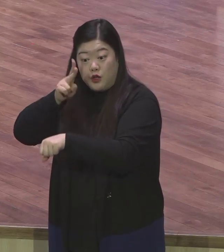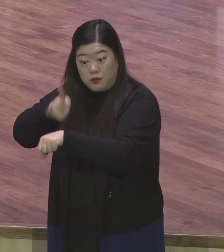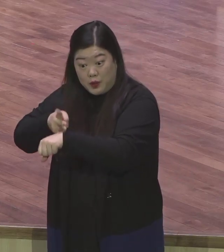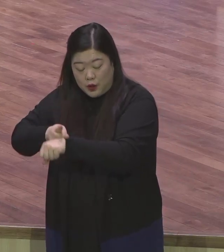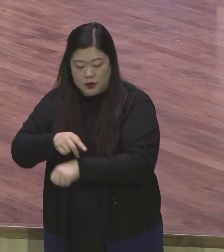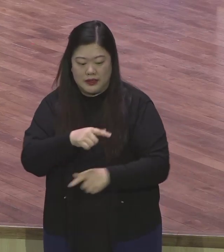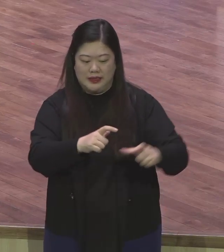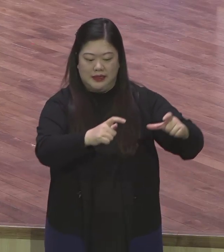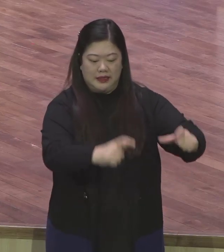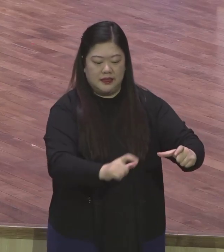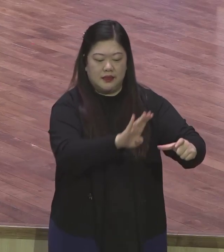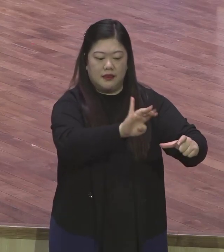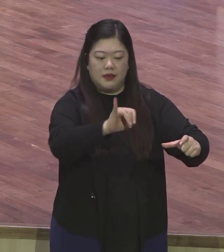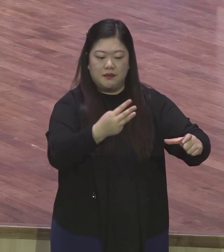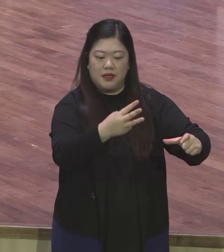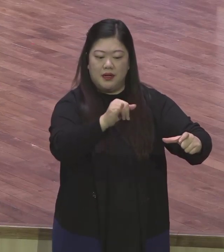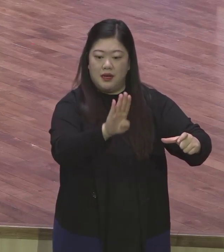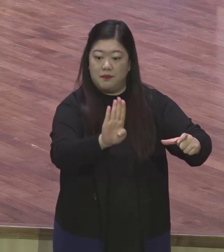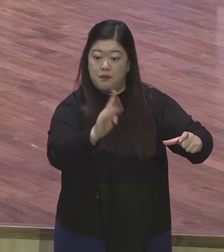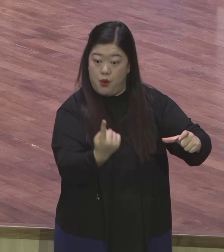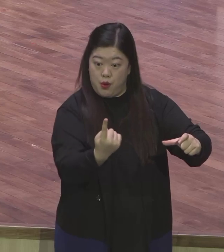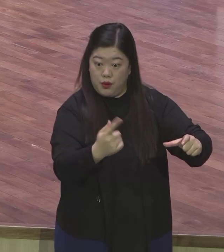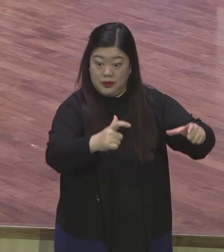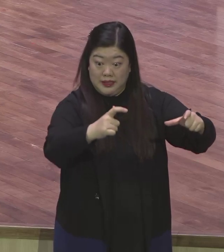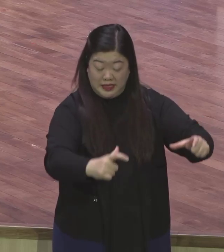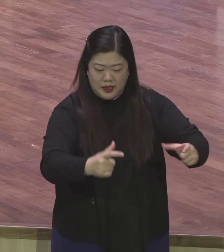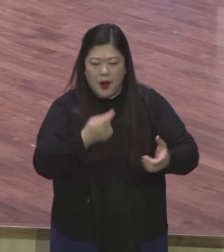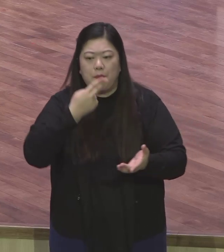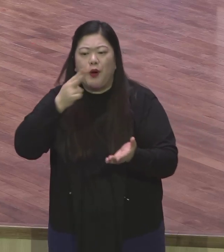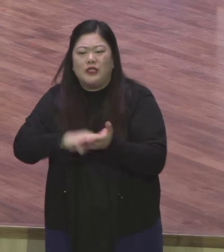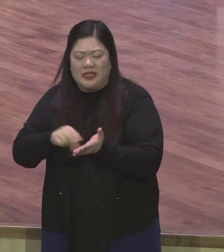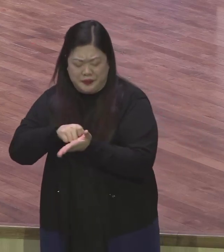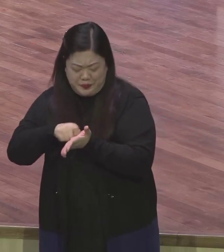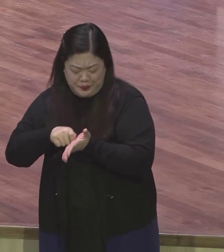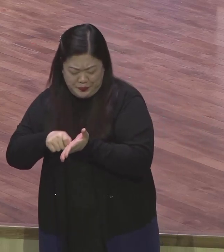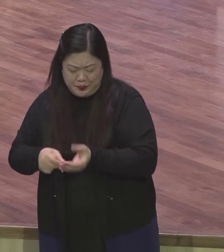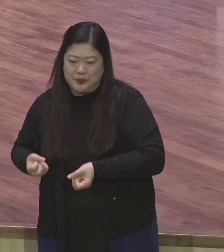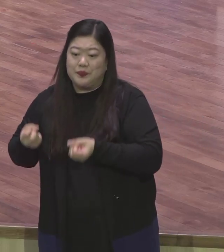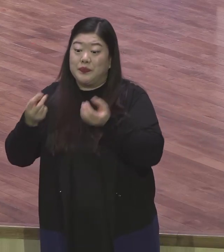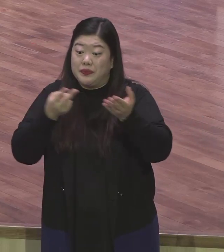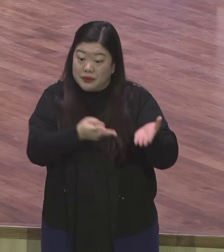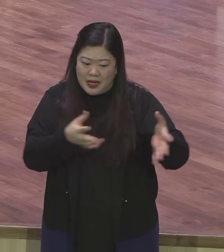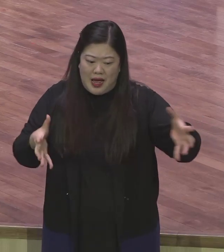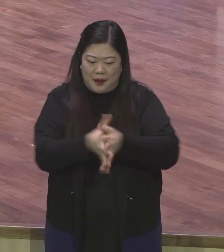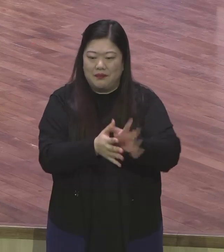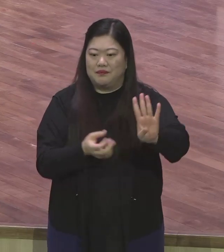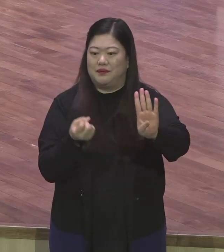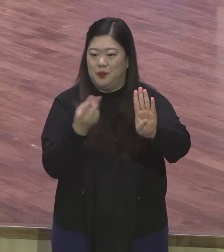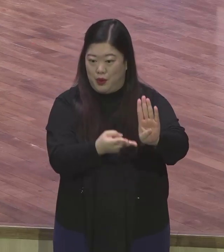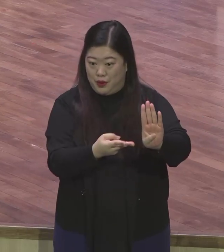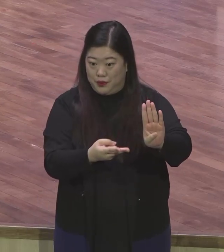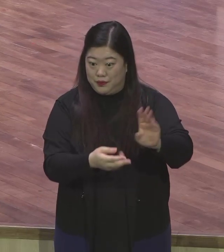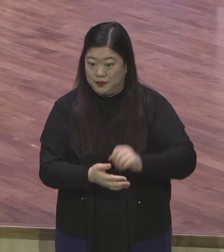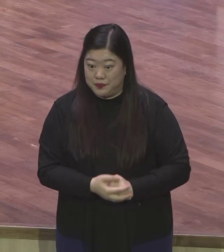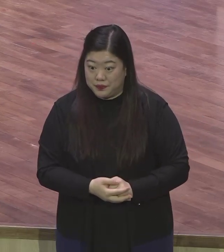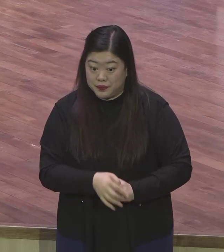지난 시간에 살펴본 것처럼 사도 바울은 빌리뽀 일장을 통해서 자신의 행핀이 없다든지 아무 상관없이 나는